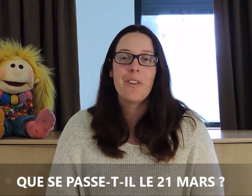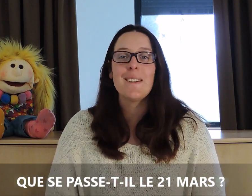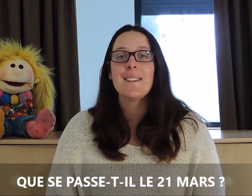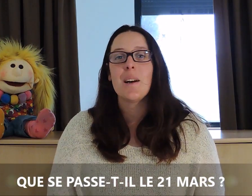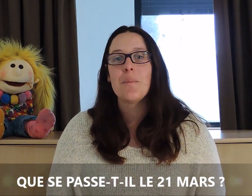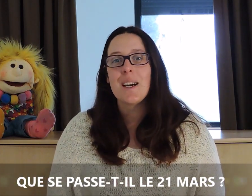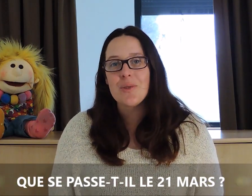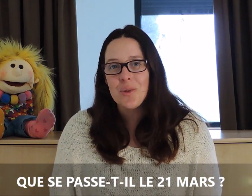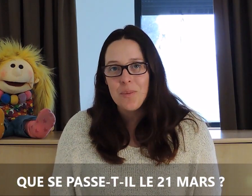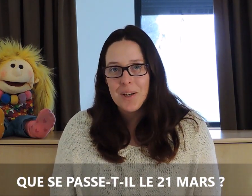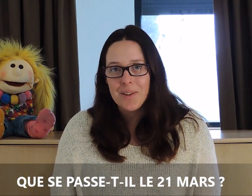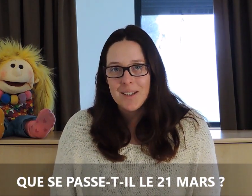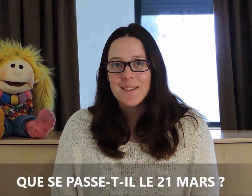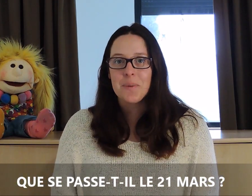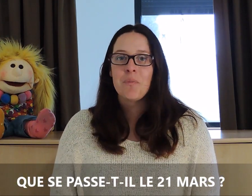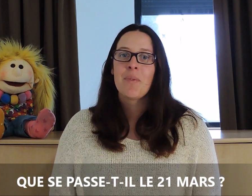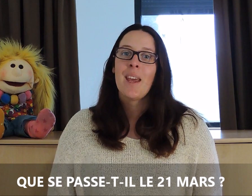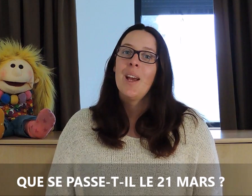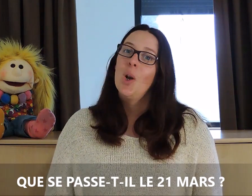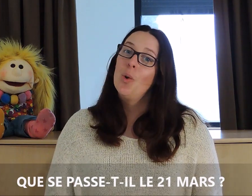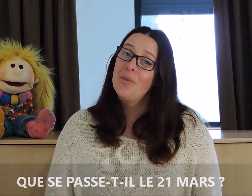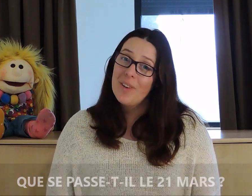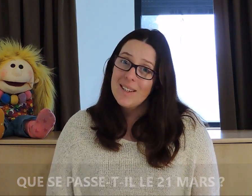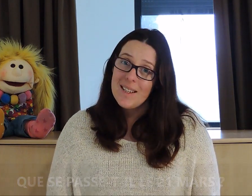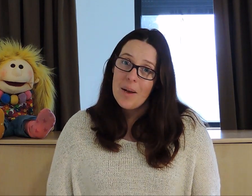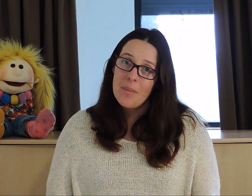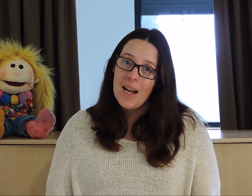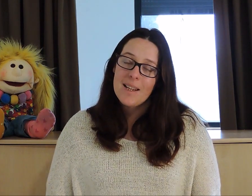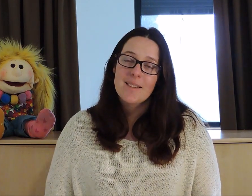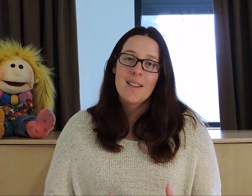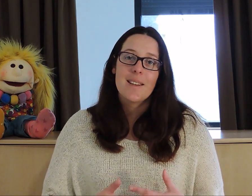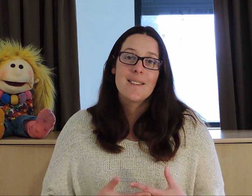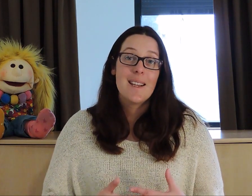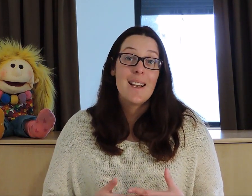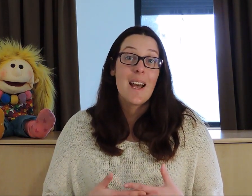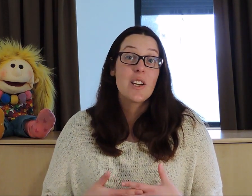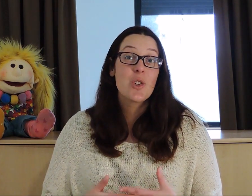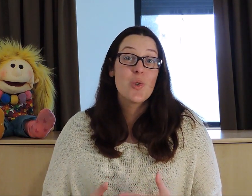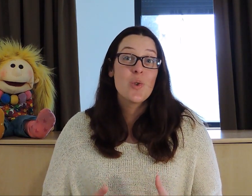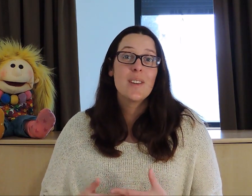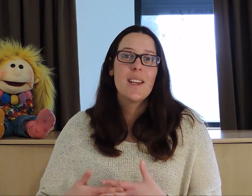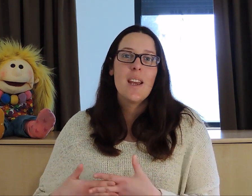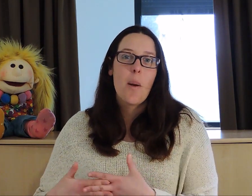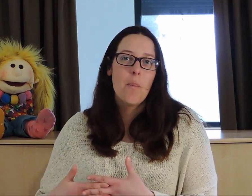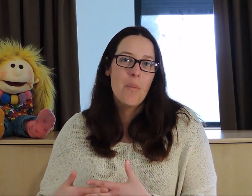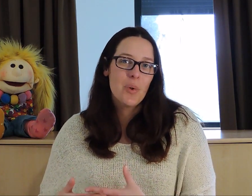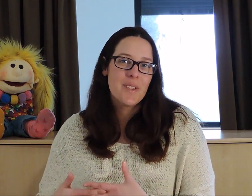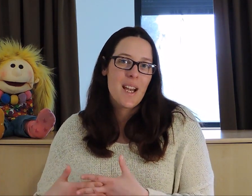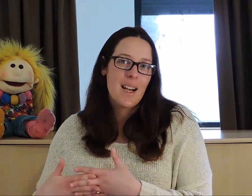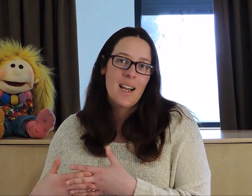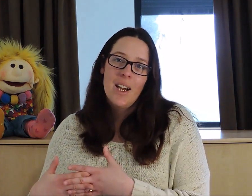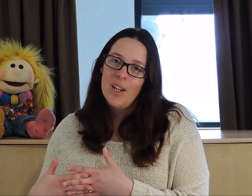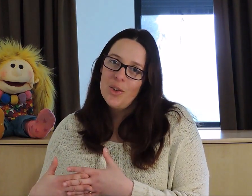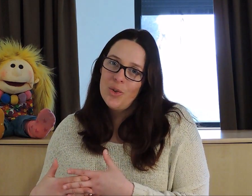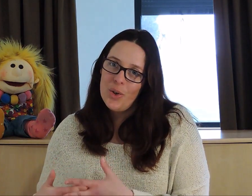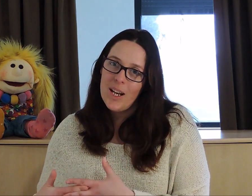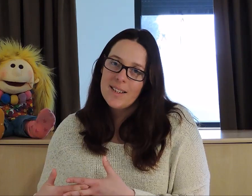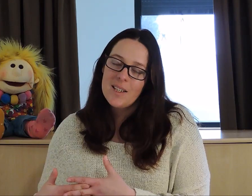21 mars 2020. Le 21 mars c'est la journée mondiale de la